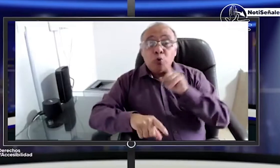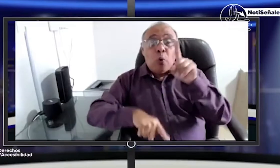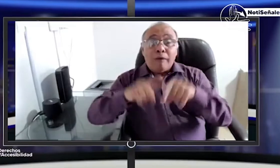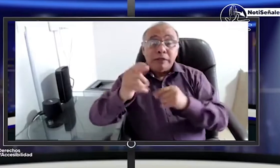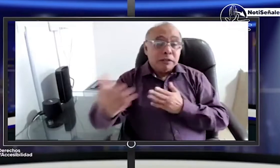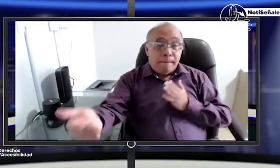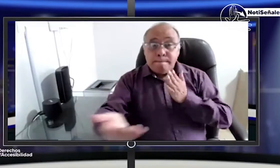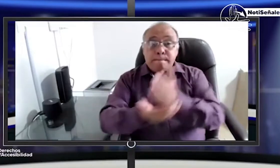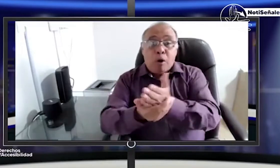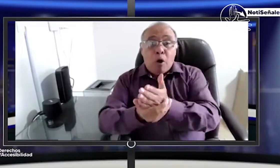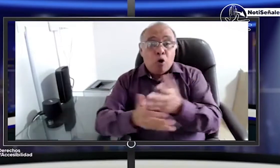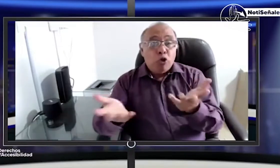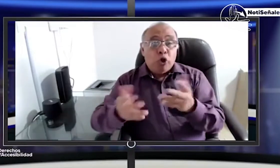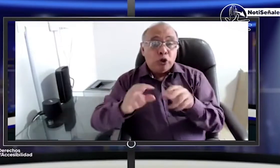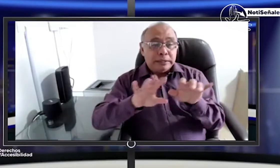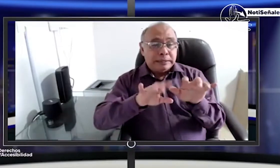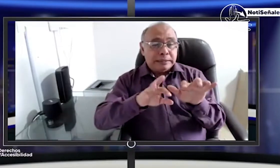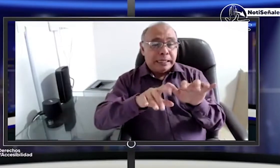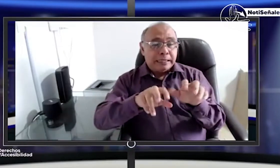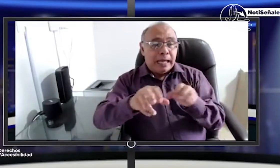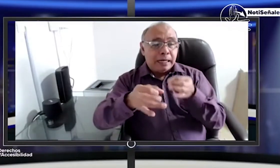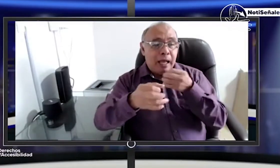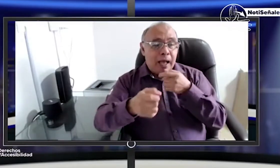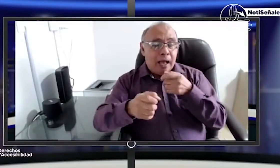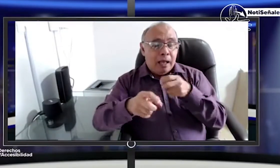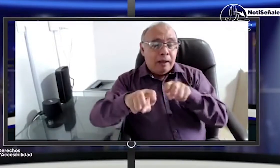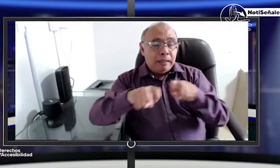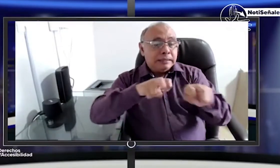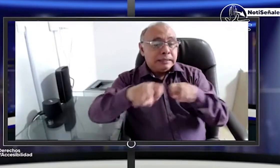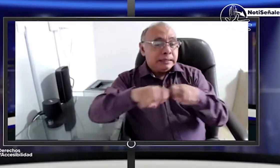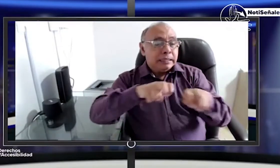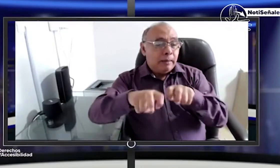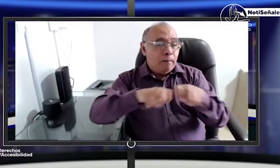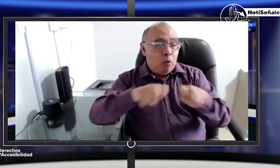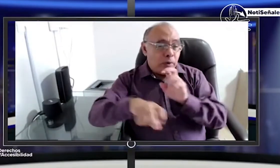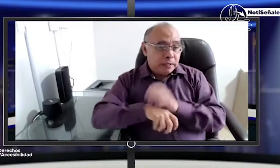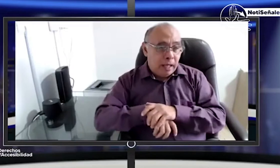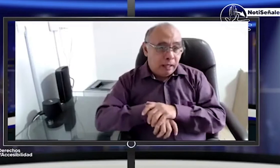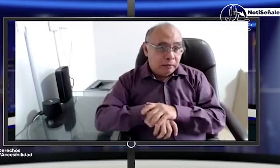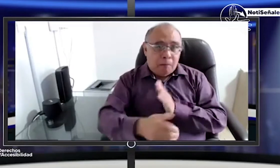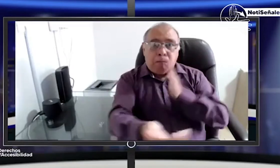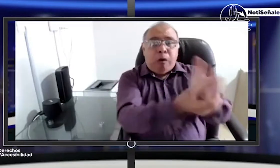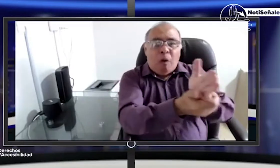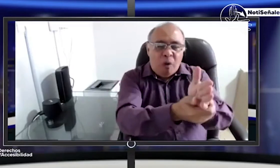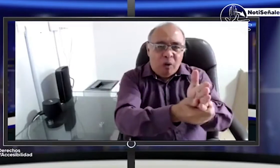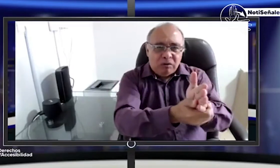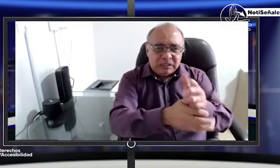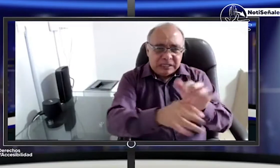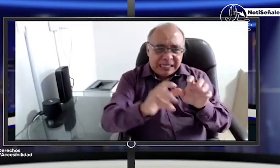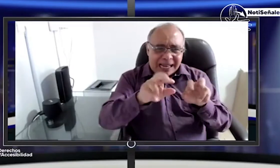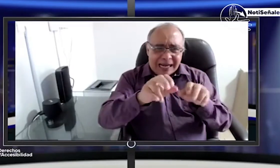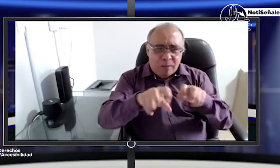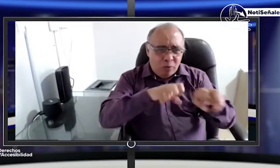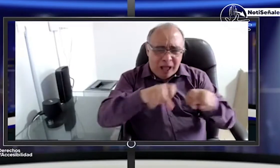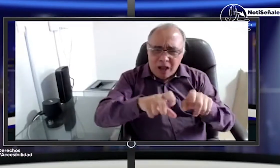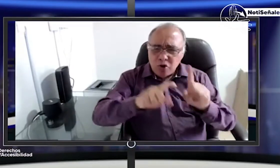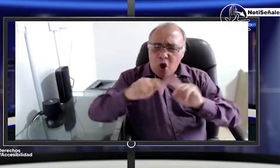centros de reconocimiento de conductores y también si una persona sorda se acerca a las secretarías de movilidad